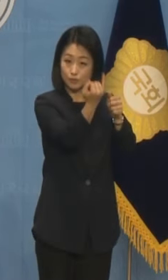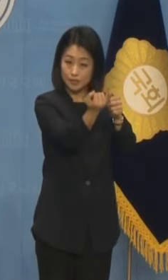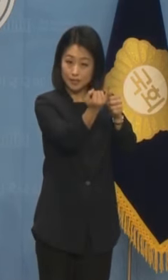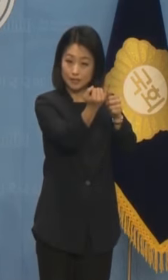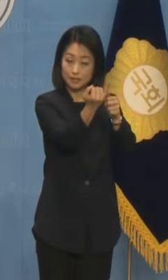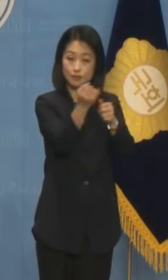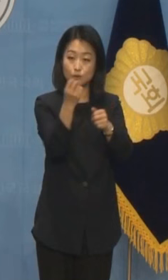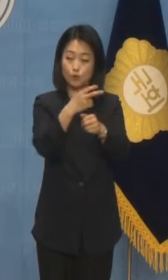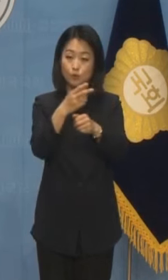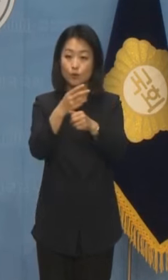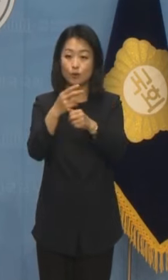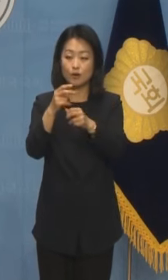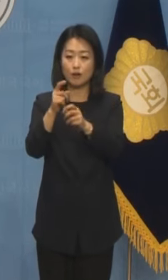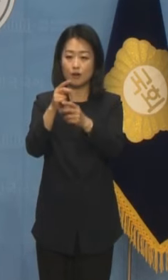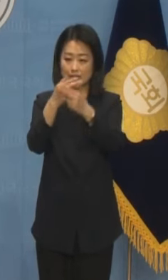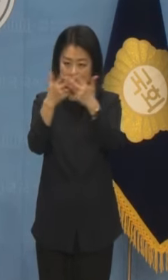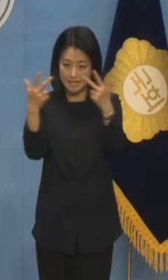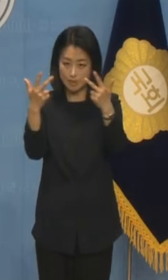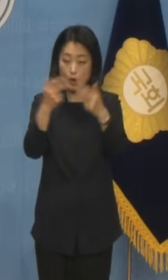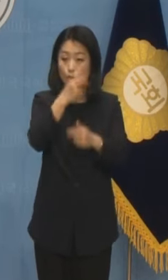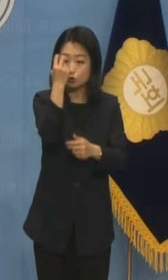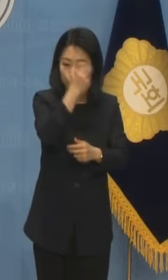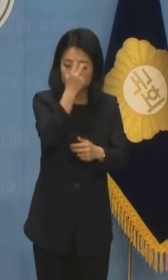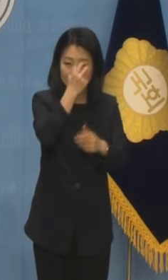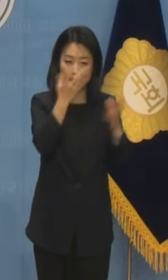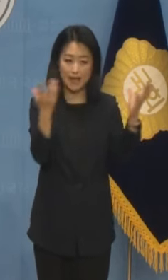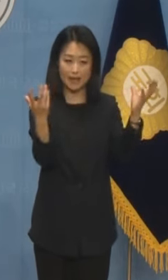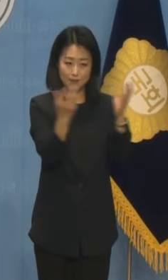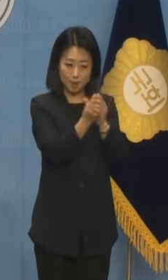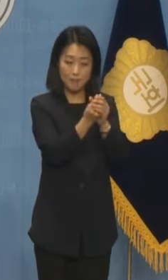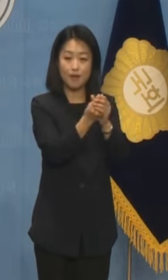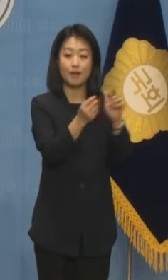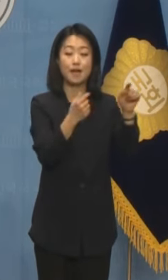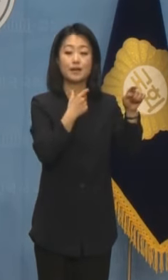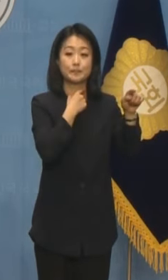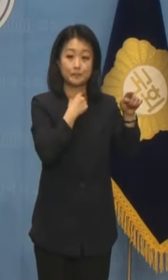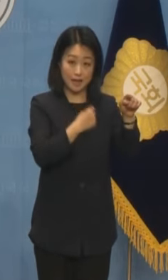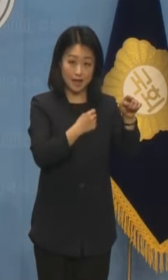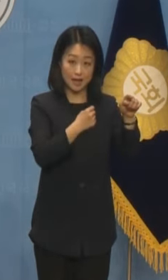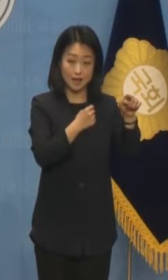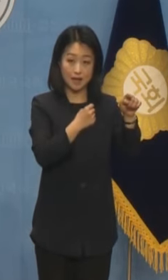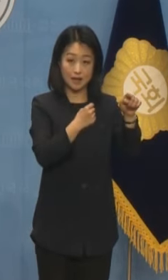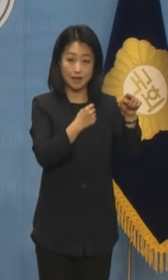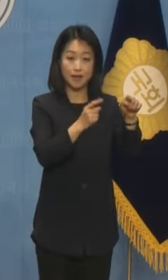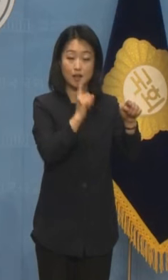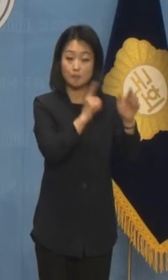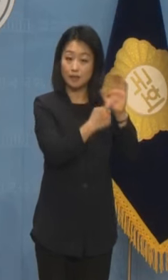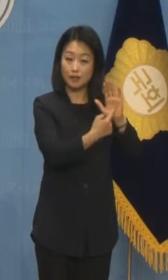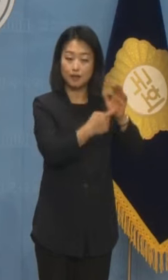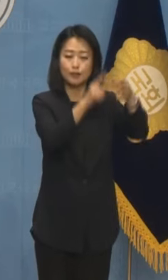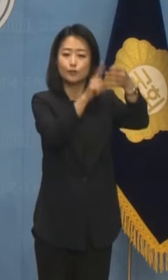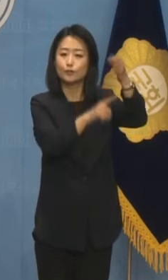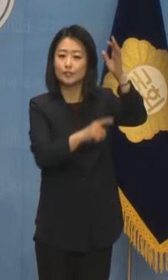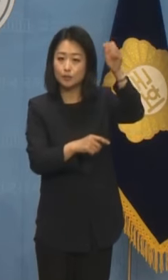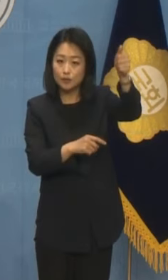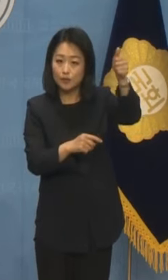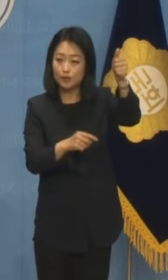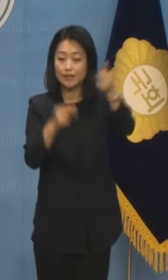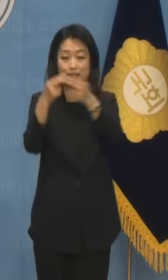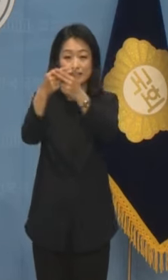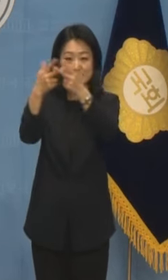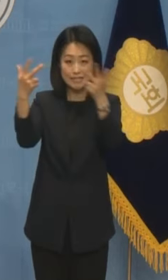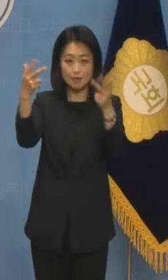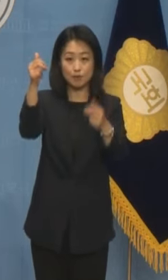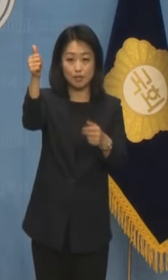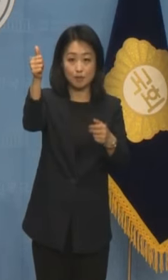조속히 매듭 짓겠다고 한 것과 맞물려 보자면 윤석열 대통령과 이재명